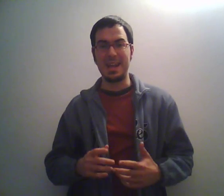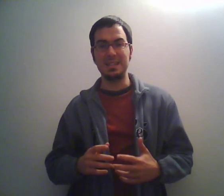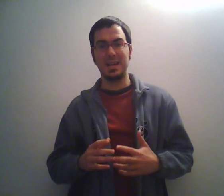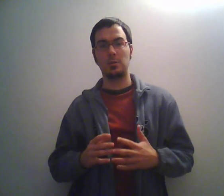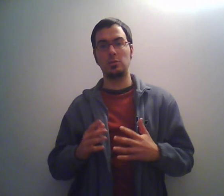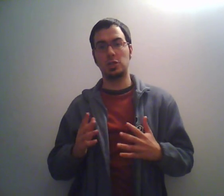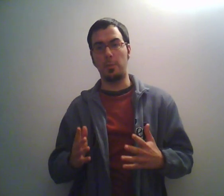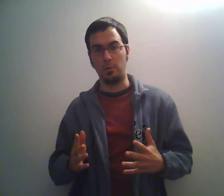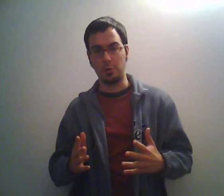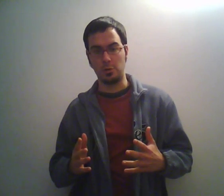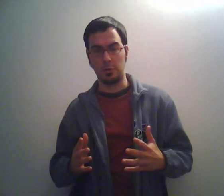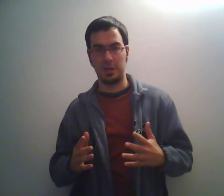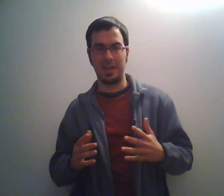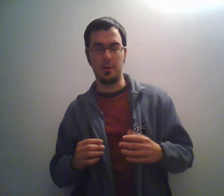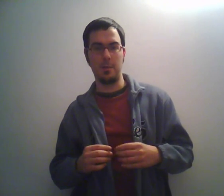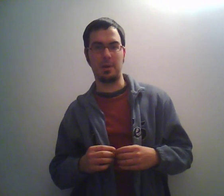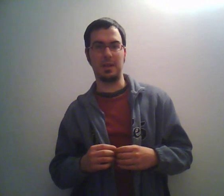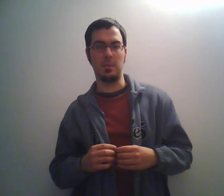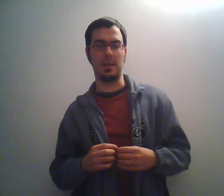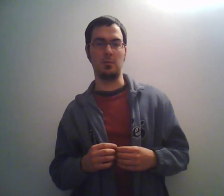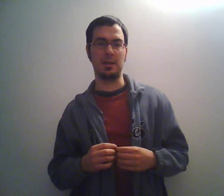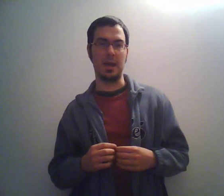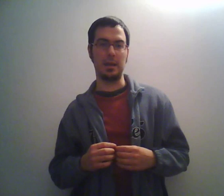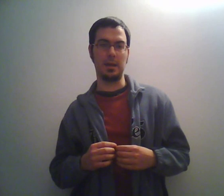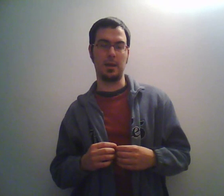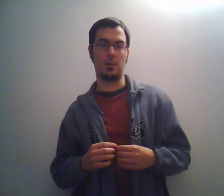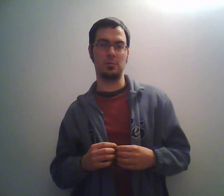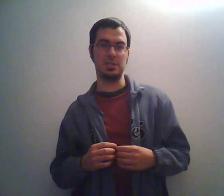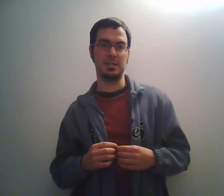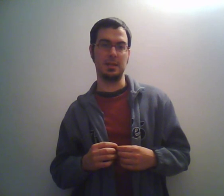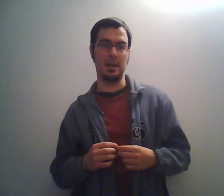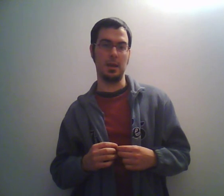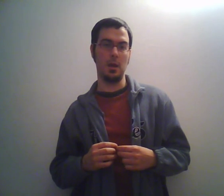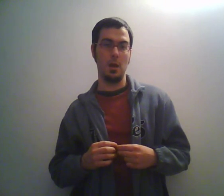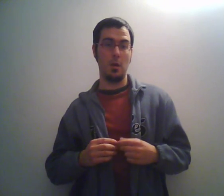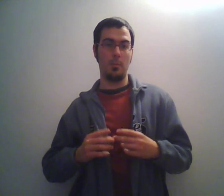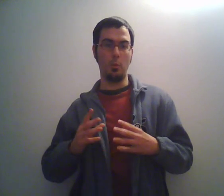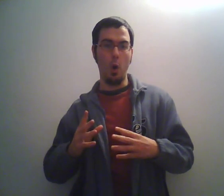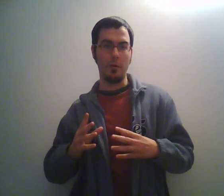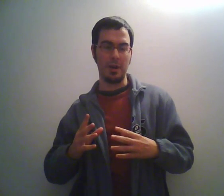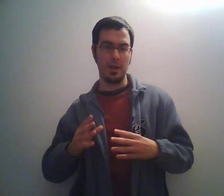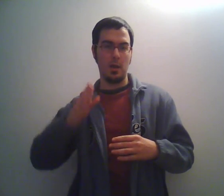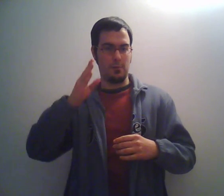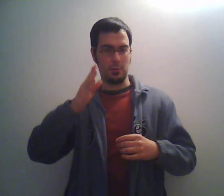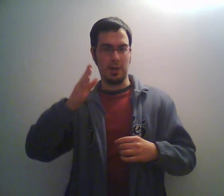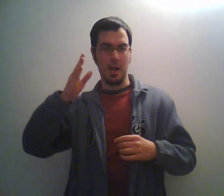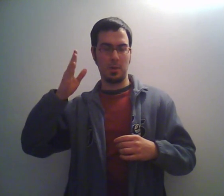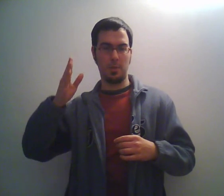realizzato in stop motion che praticamente è una tecnica che consiste nel muovere fotogramma dopo